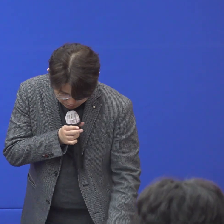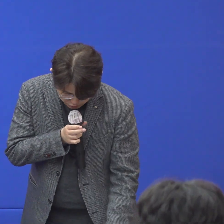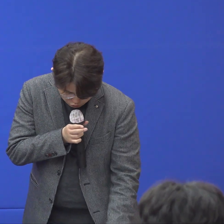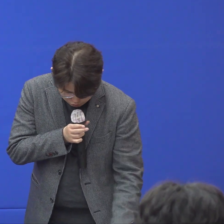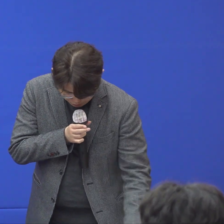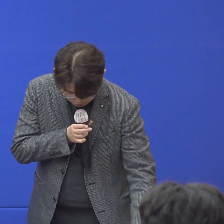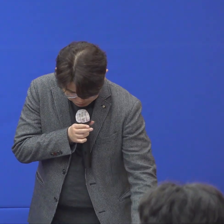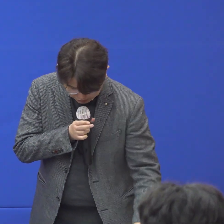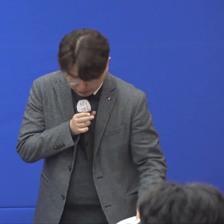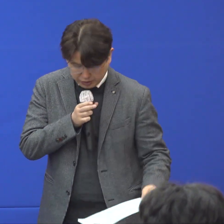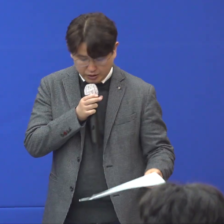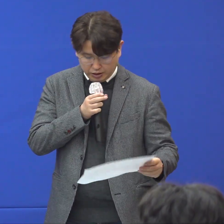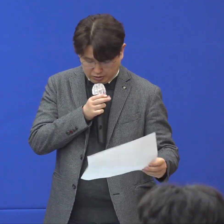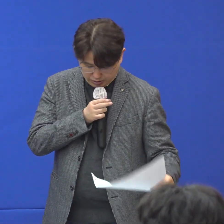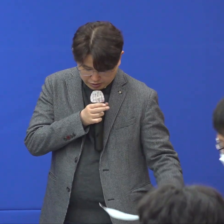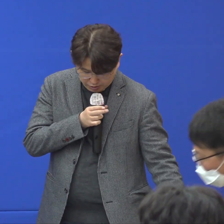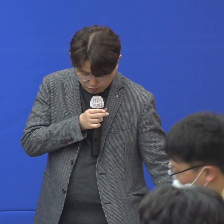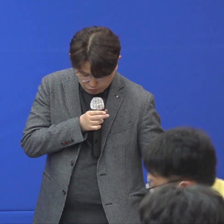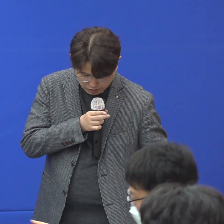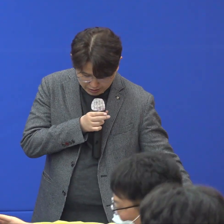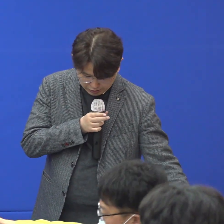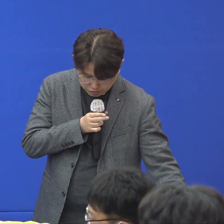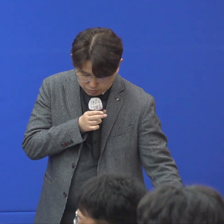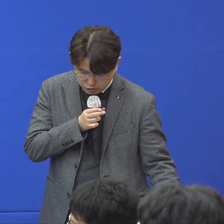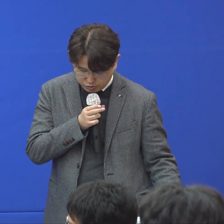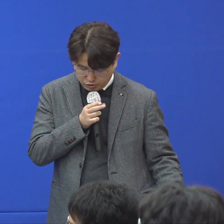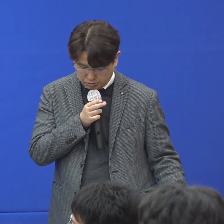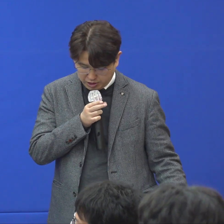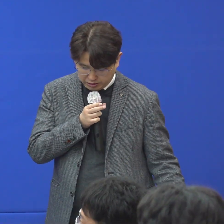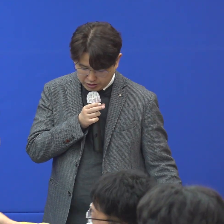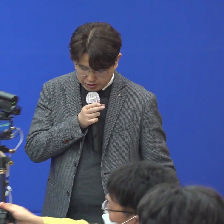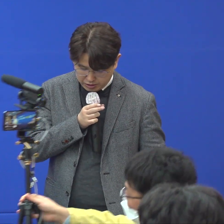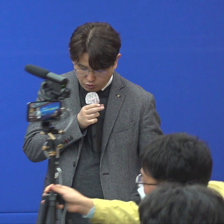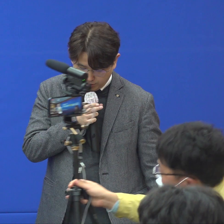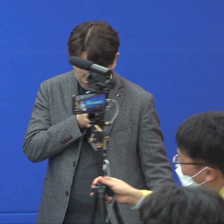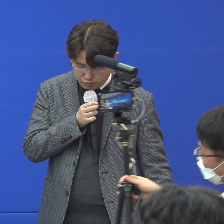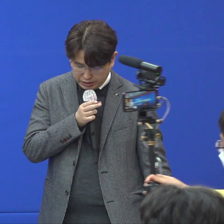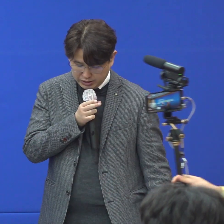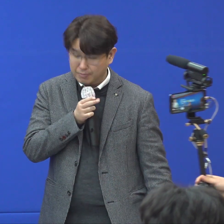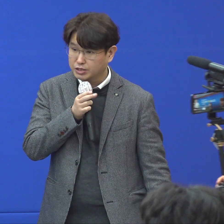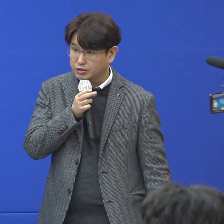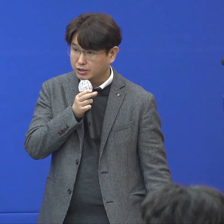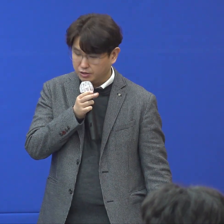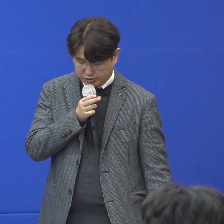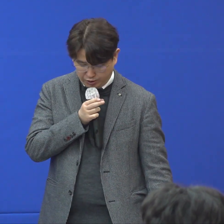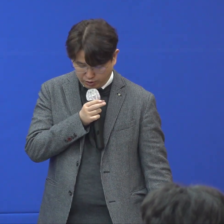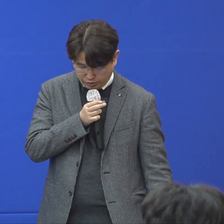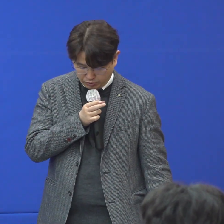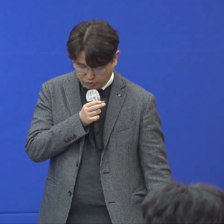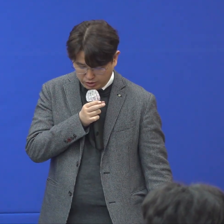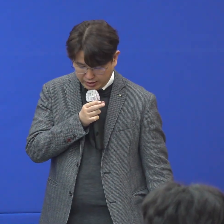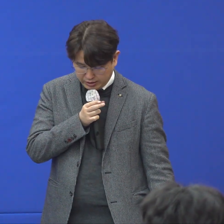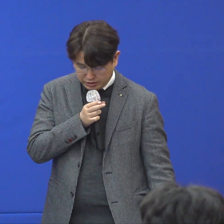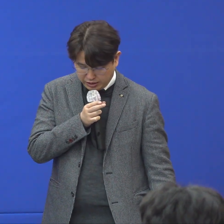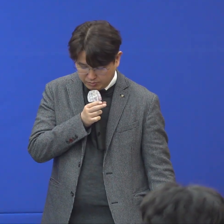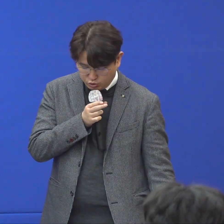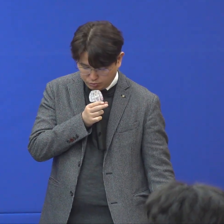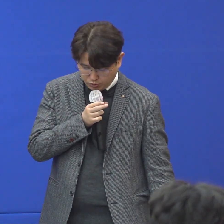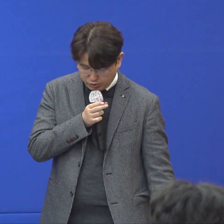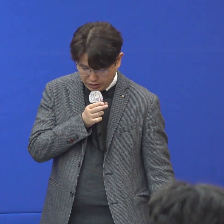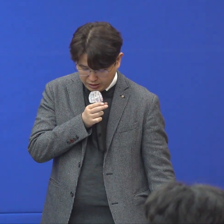네, 제2위주병원은 대실병원과 같은 근무를 쓰고 있습니다. 대실료약병원이 3에서 7층을 사용하고 있고